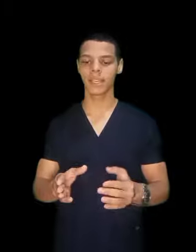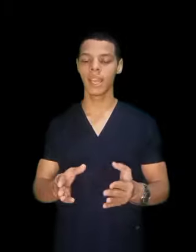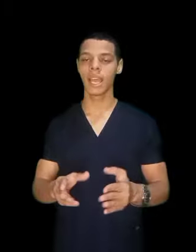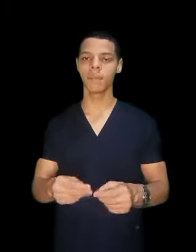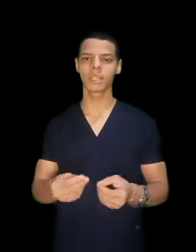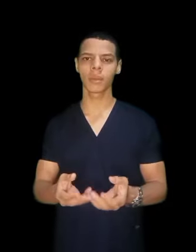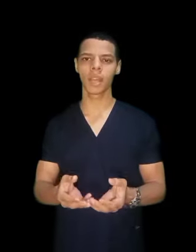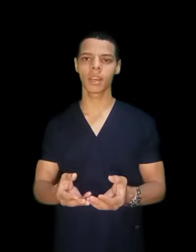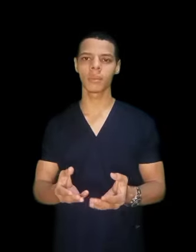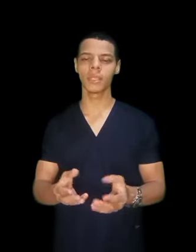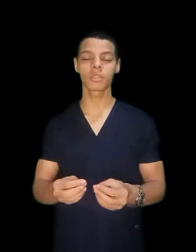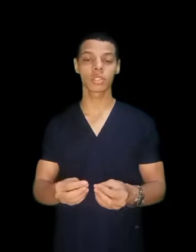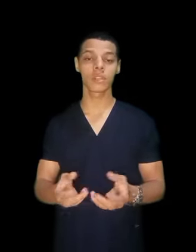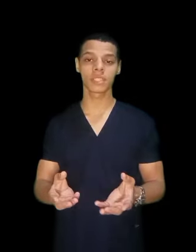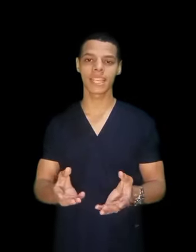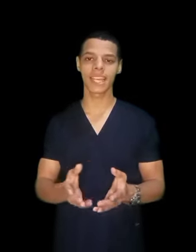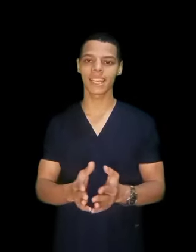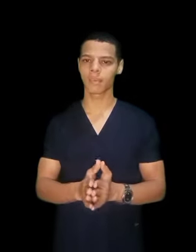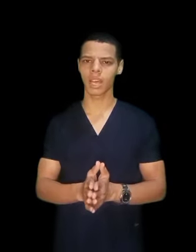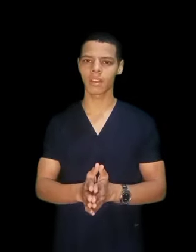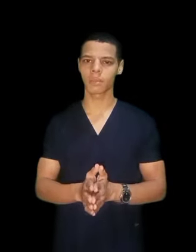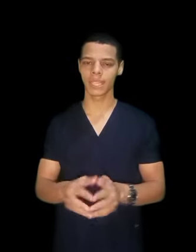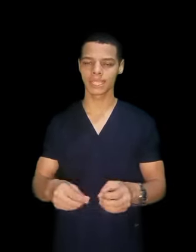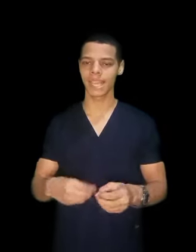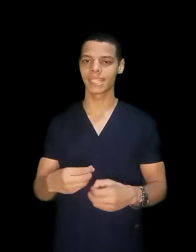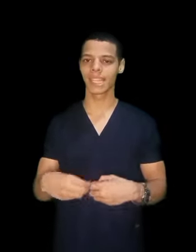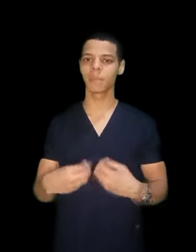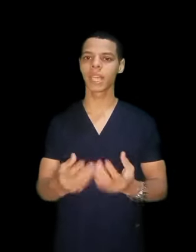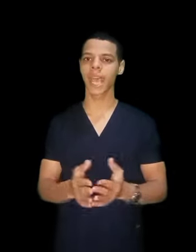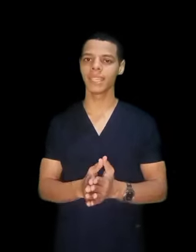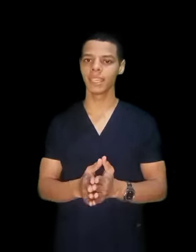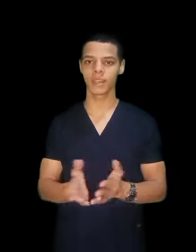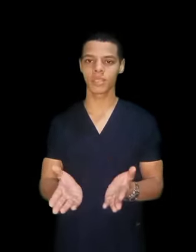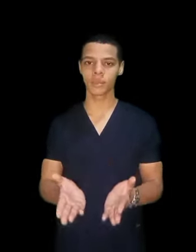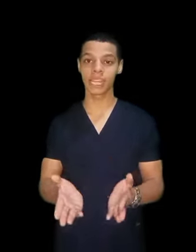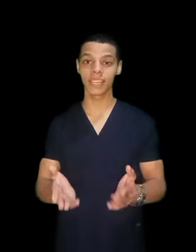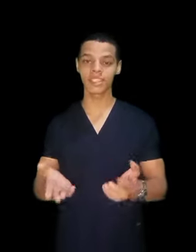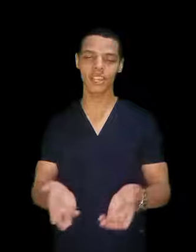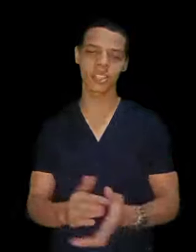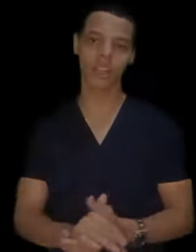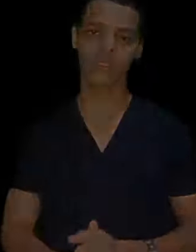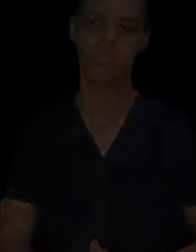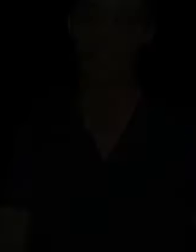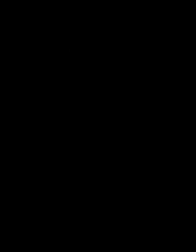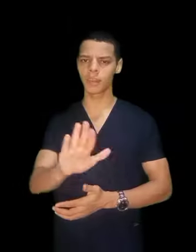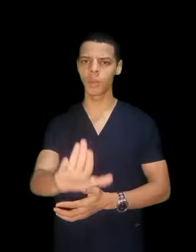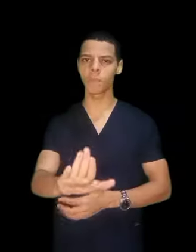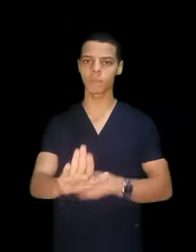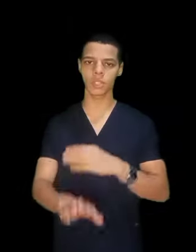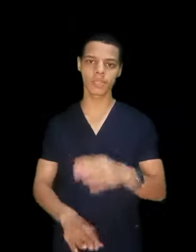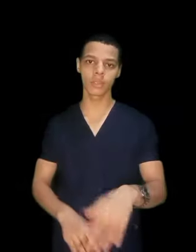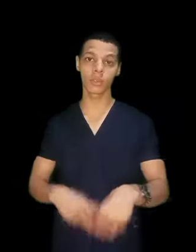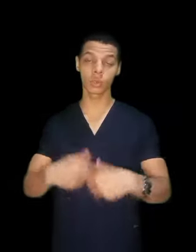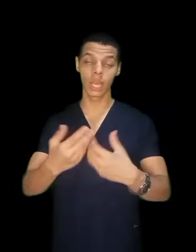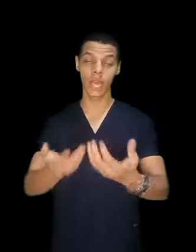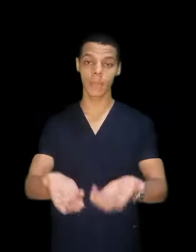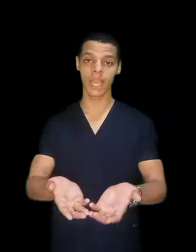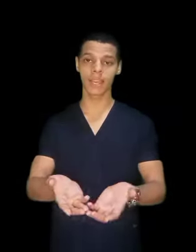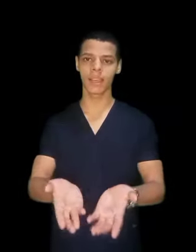المادة بالعربي دي مش طرف تذكرها بالعربي هتلاقي بتعاني، أنا عاوزها بالإنجليش عاوز نعرف أزاكي المهم مش عاوزين نخرج على